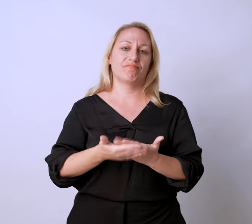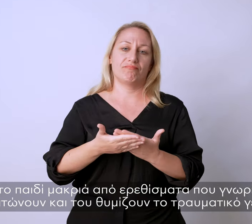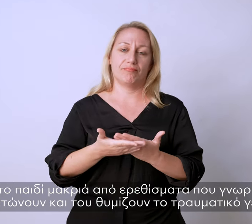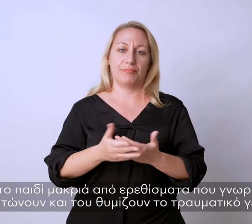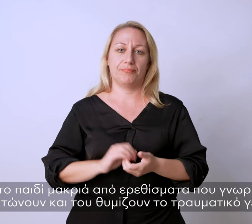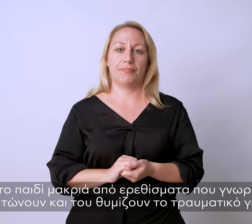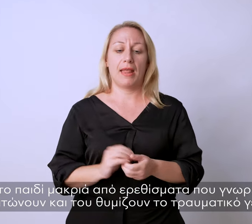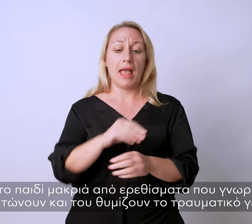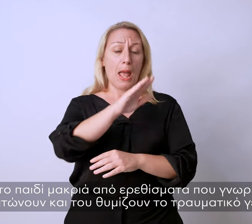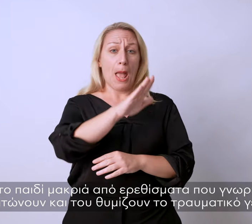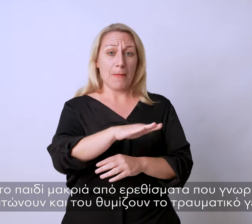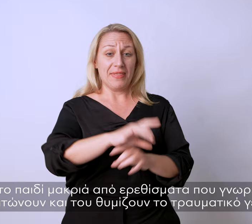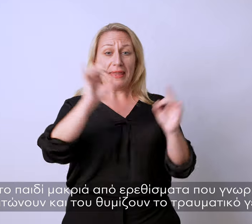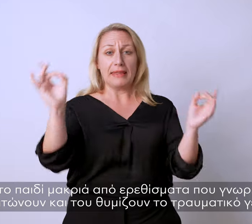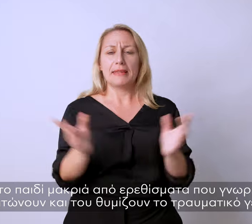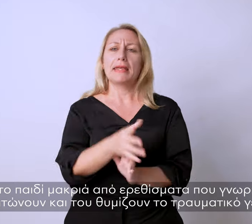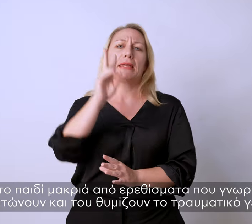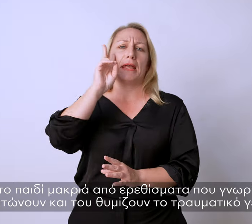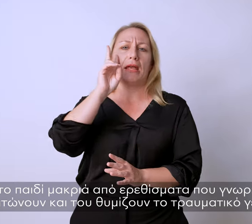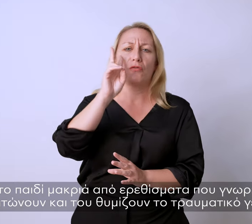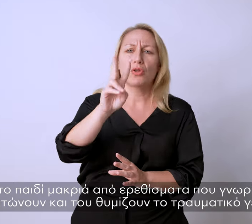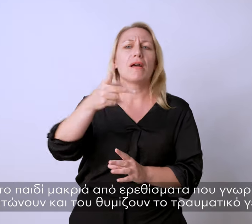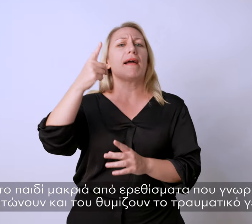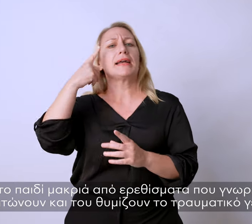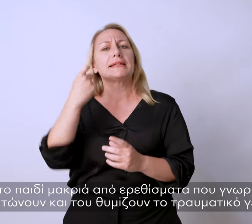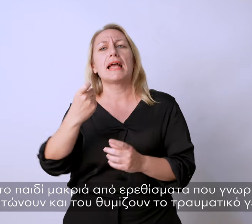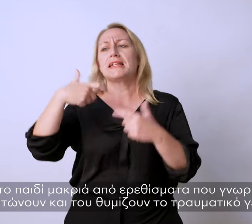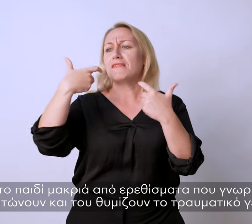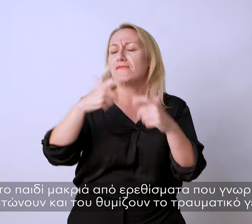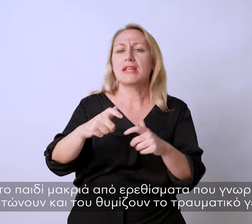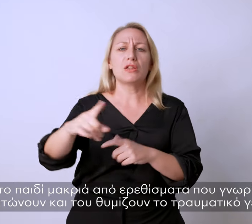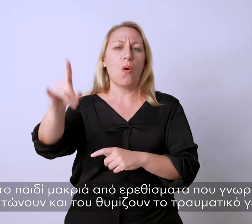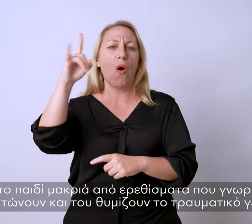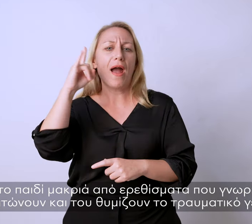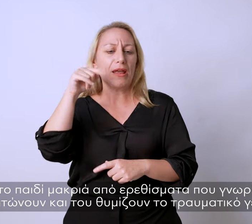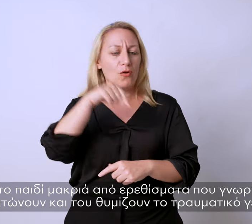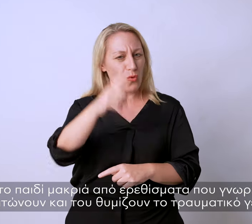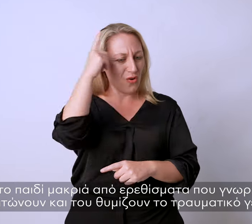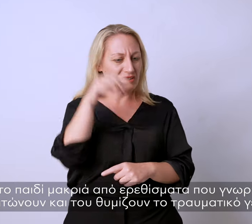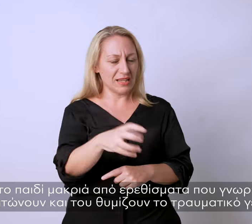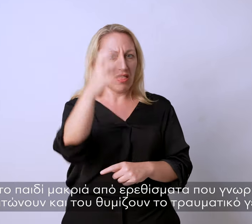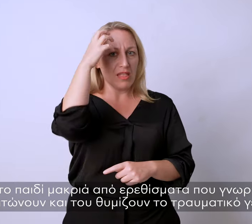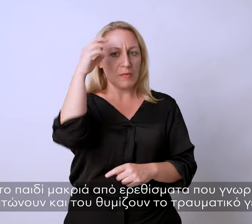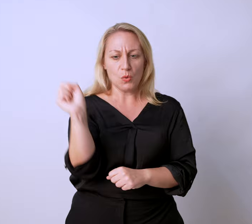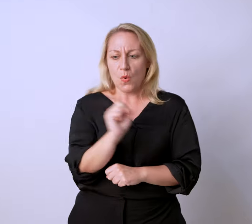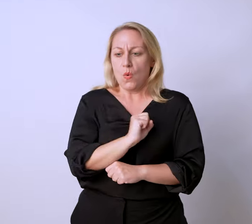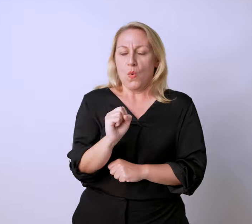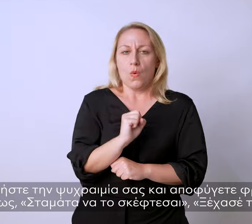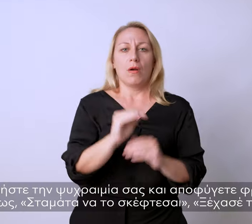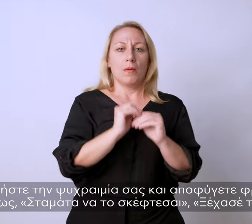Κρατήστε το παιδί μακριά από ερεθίσματα που γνωρίζετε ότι το αναστατώνουν και του θυμίζουν το τραυματικό γεγονός. Διατηρήστε την